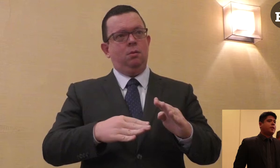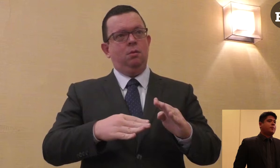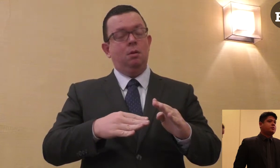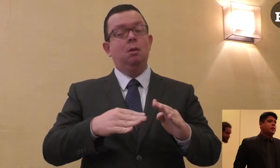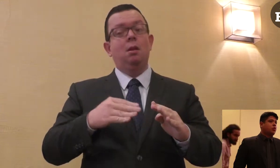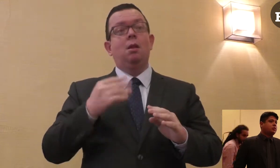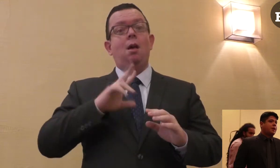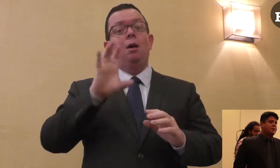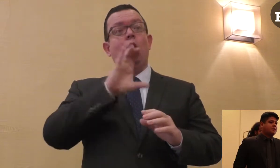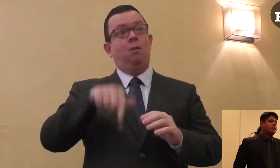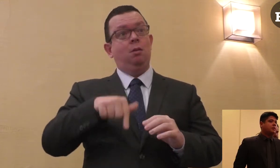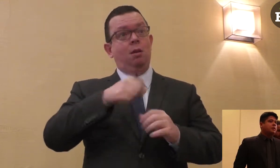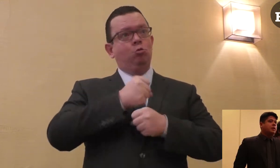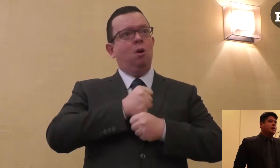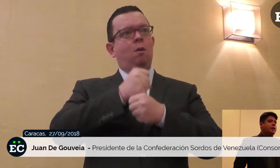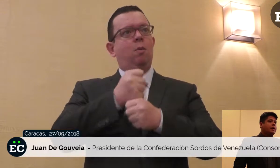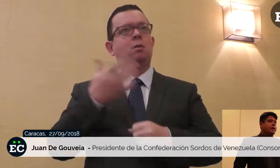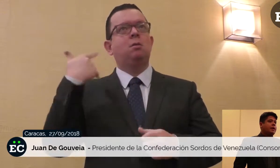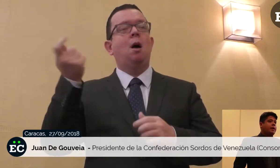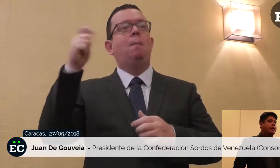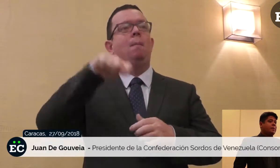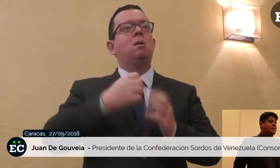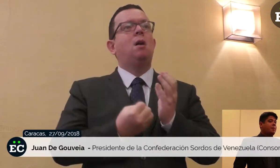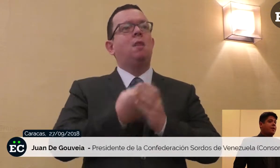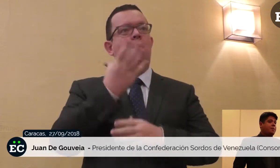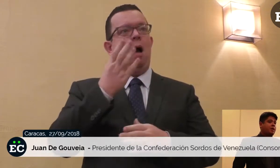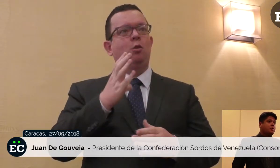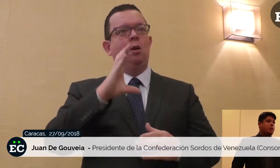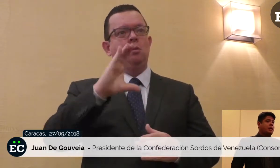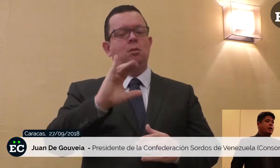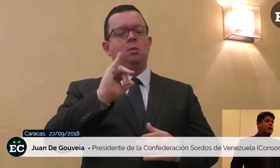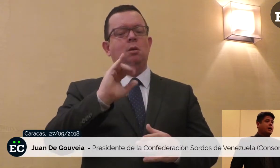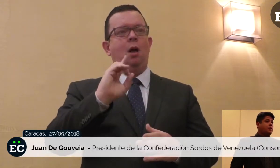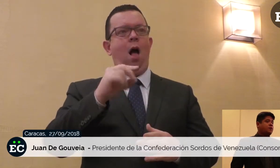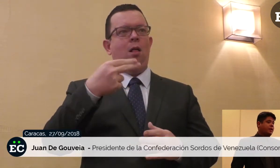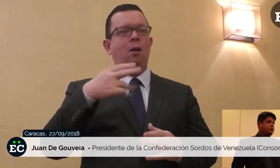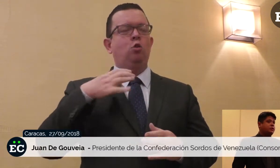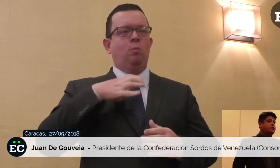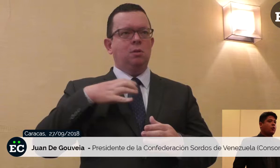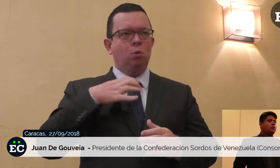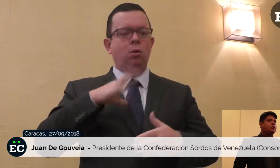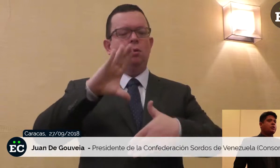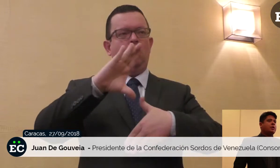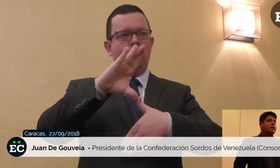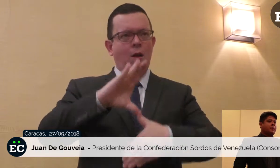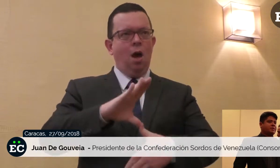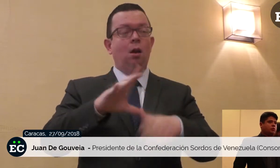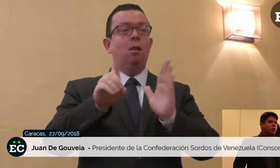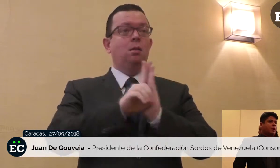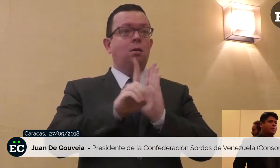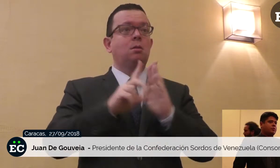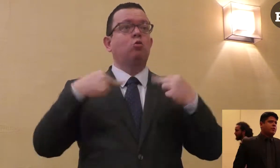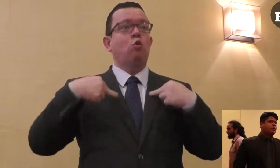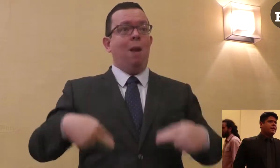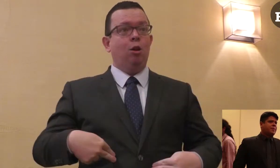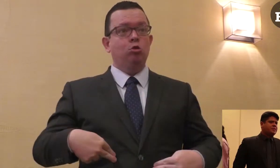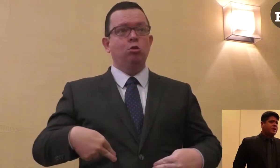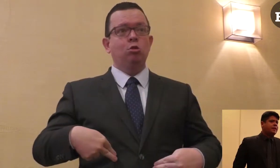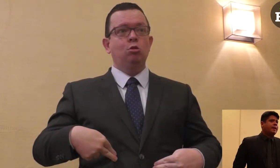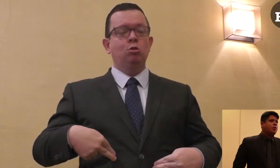situacional sobre las personas con discapacidad. El pasado mes de mayo, la Confederación de Sordos representó a las personas con